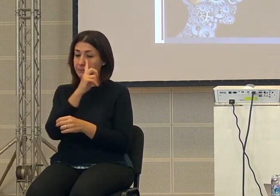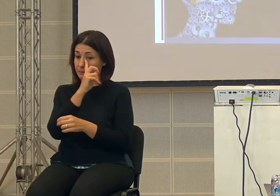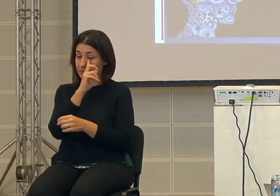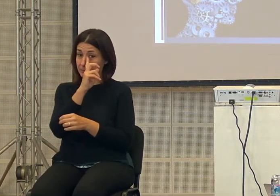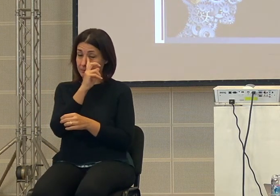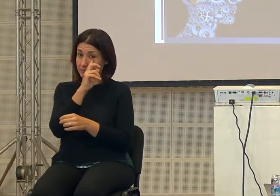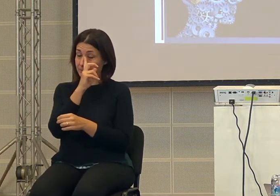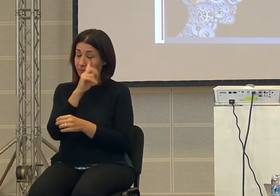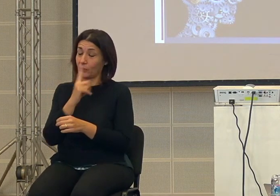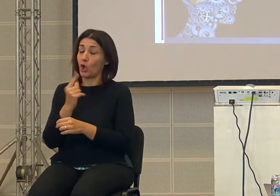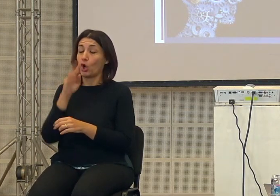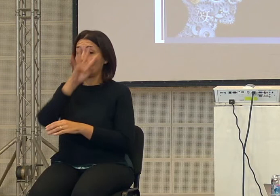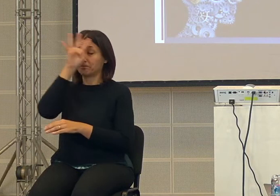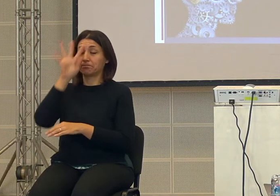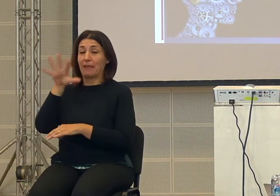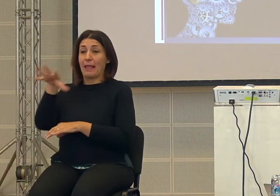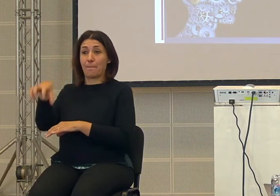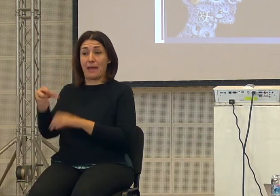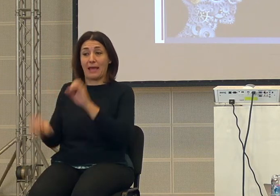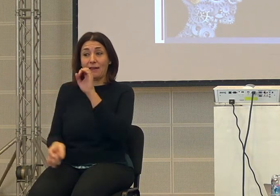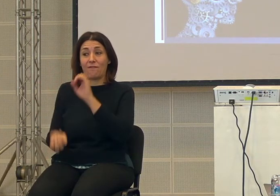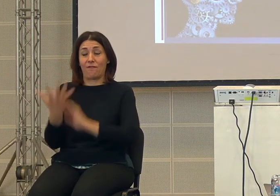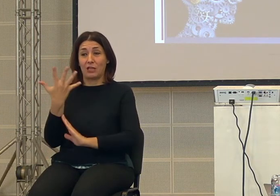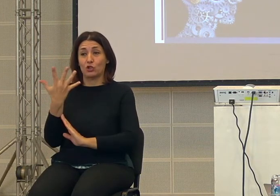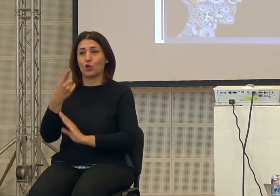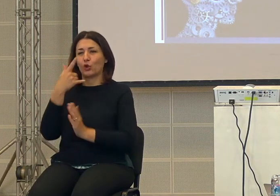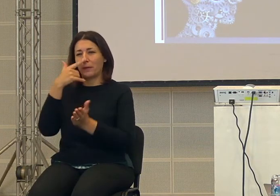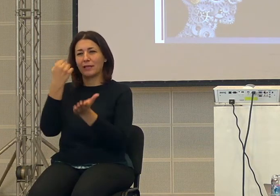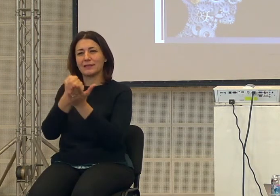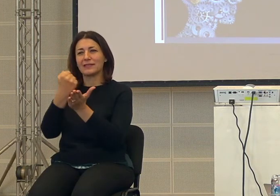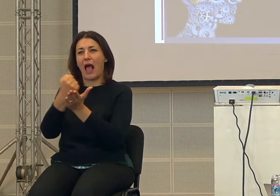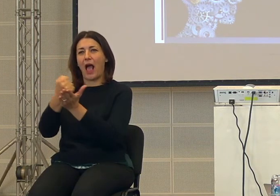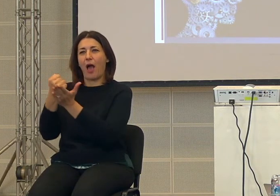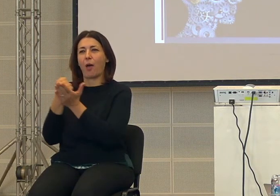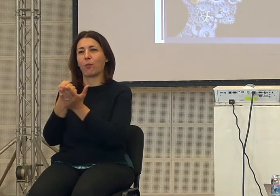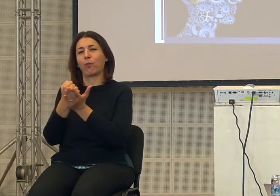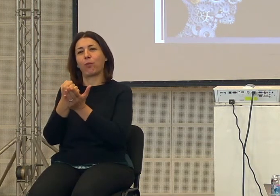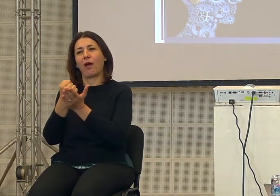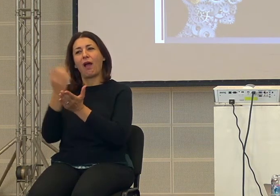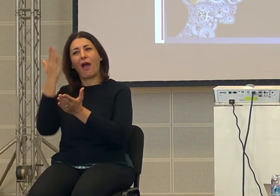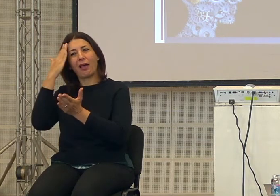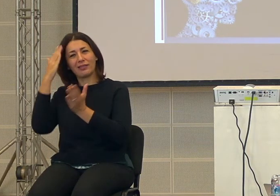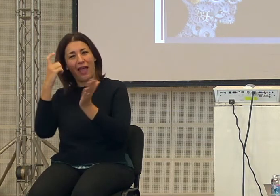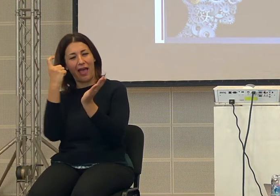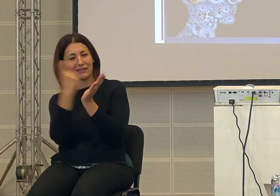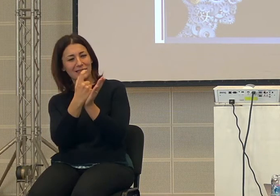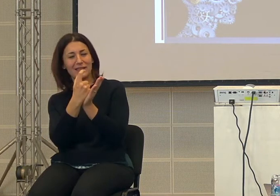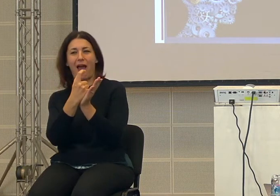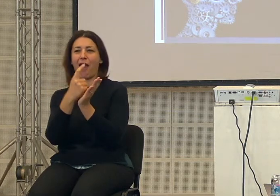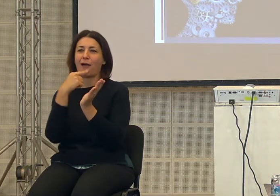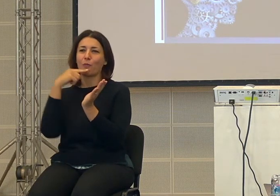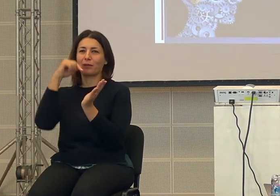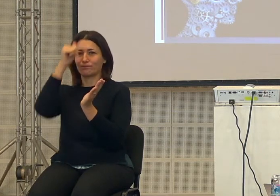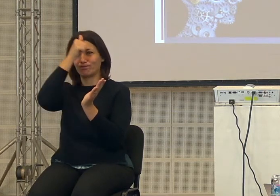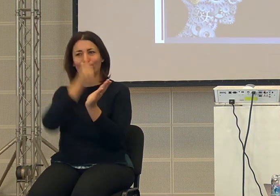con gli imperi c'è la moneta con la stampigliatura della testa o il simbolo dell'imperatore che